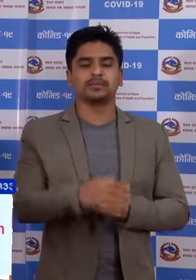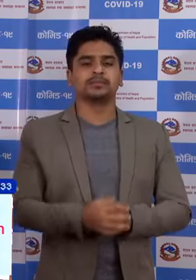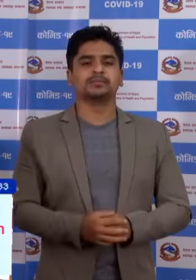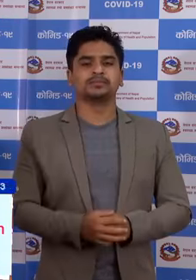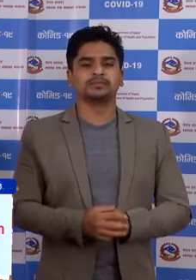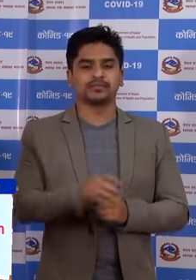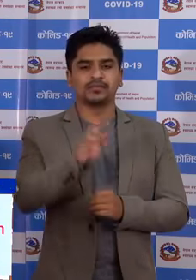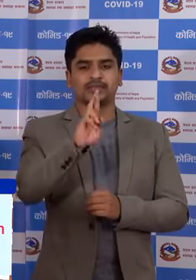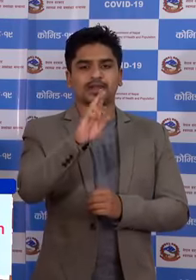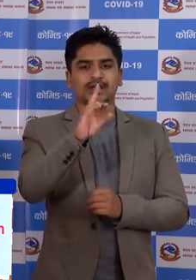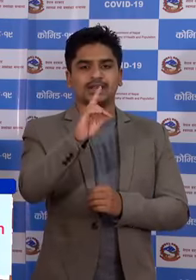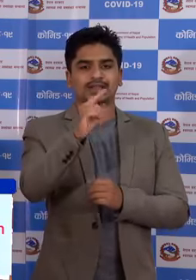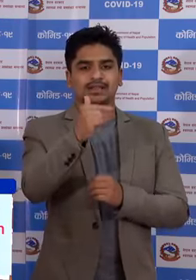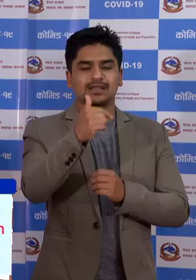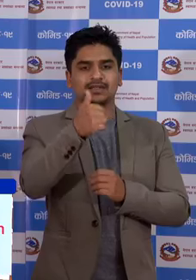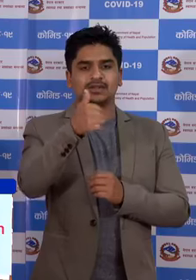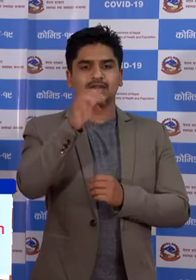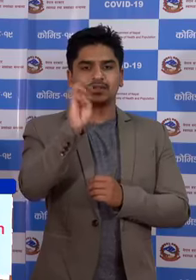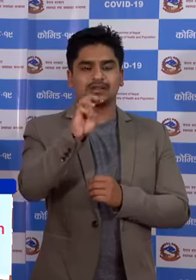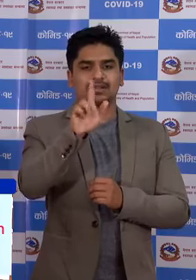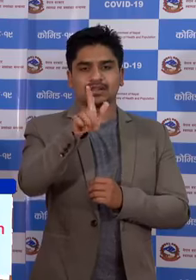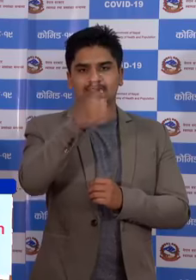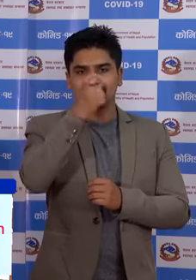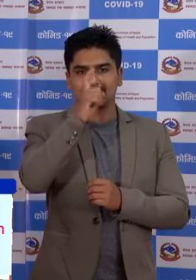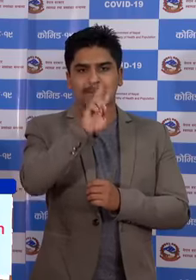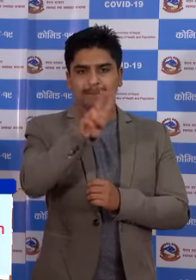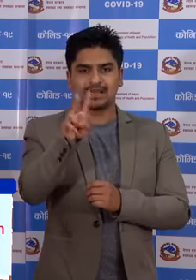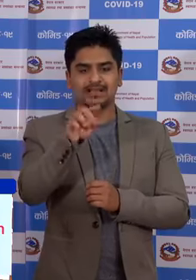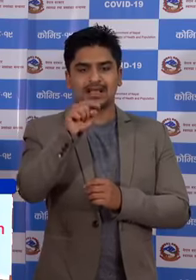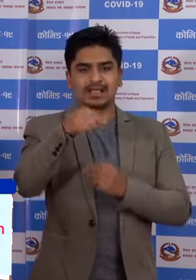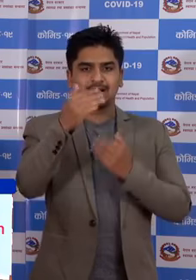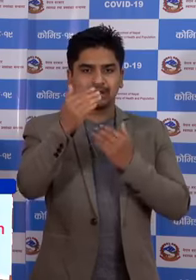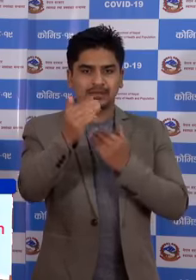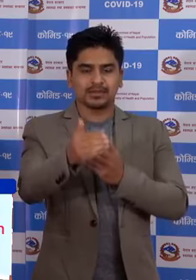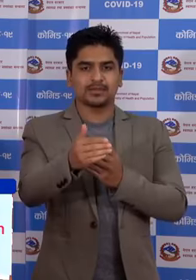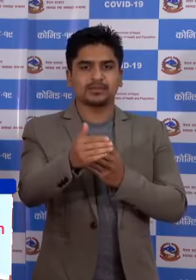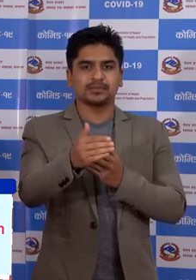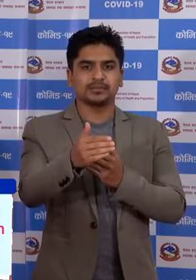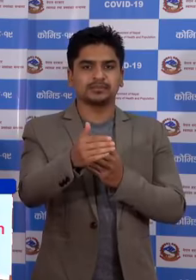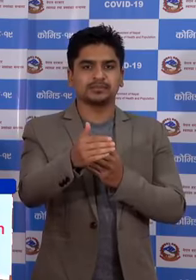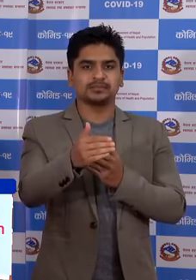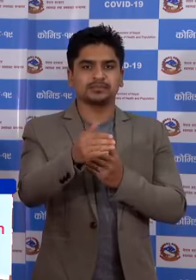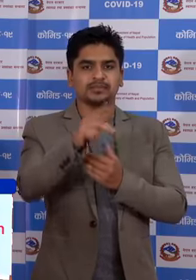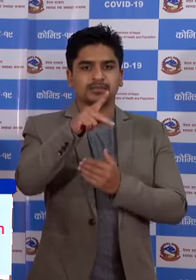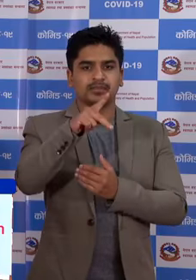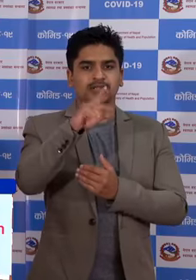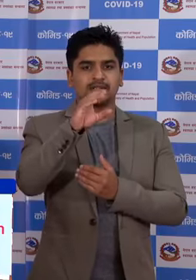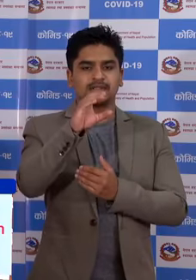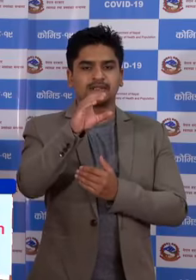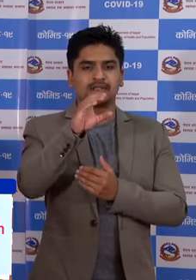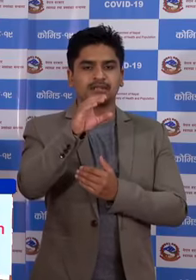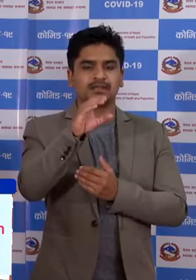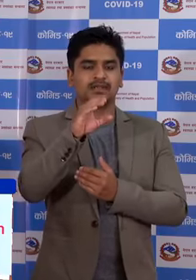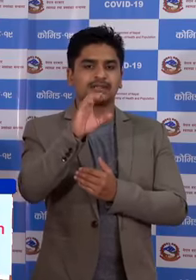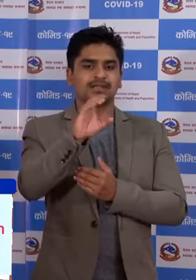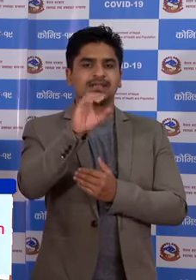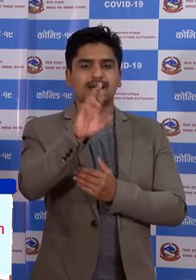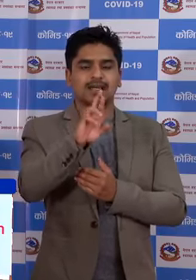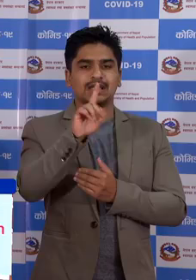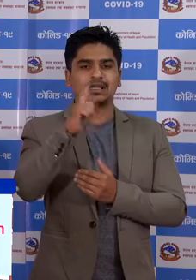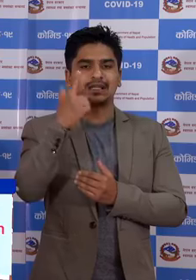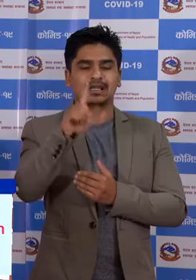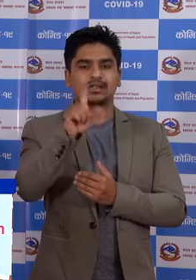RDT 6,622 रा आज सम्मा PC एक लाख 10